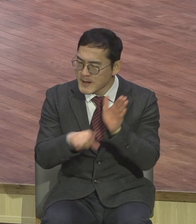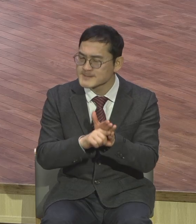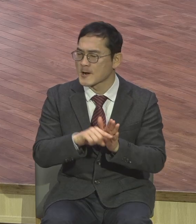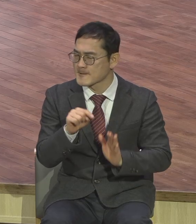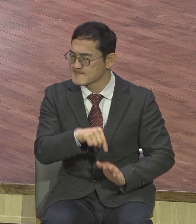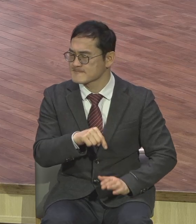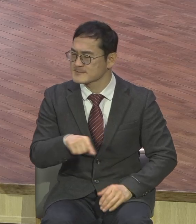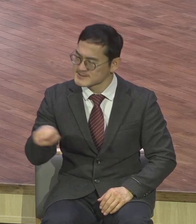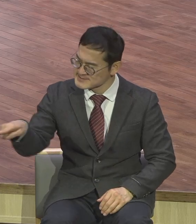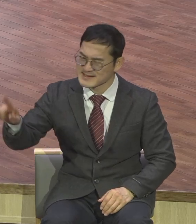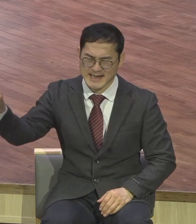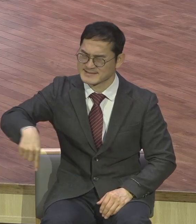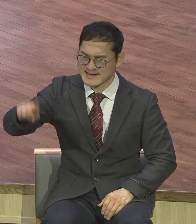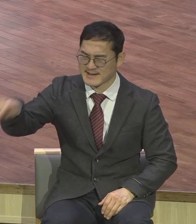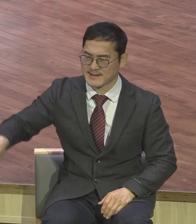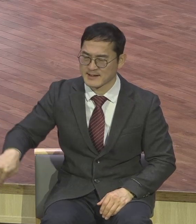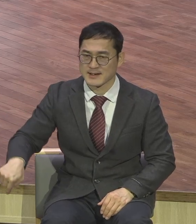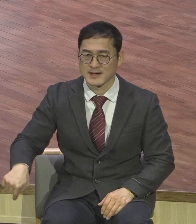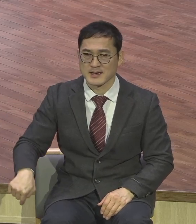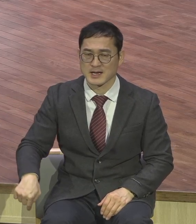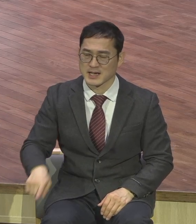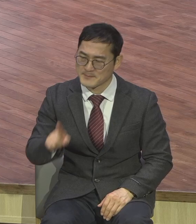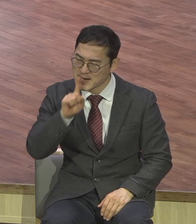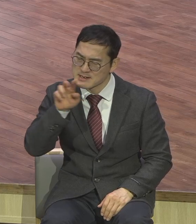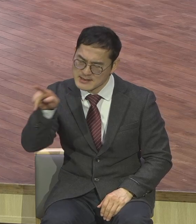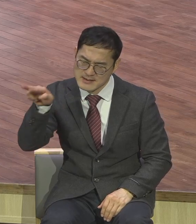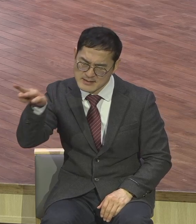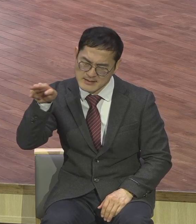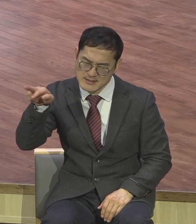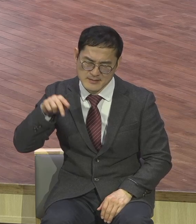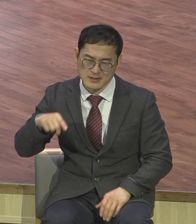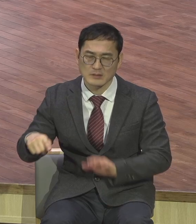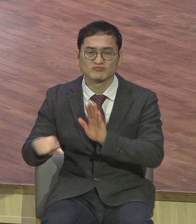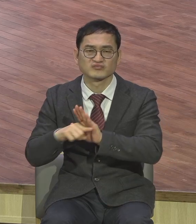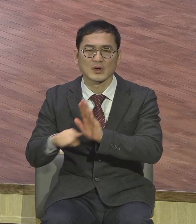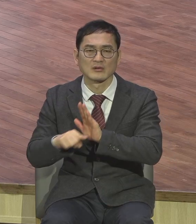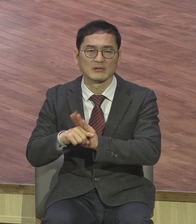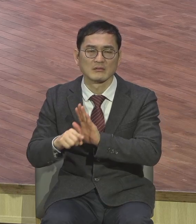계속 말은 부정지인 말이에요 잘 알아들으세요